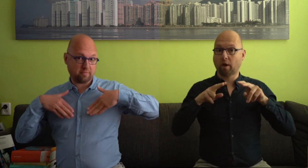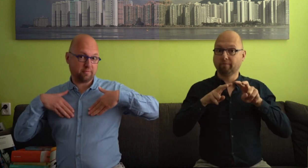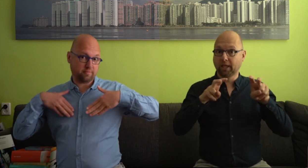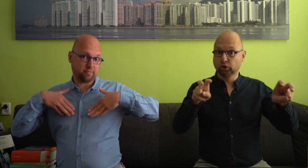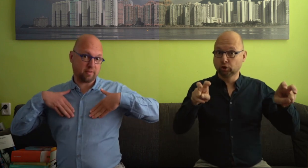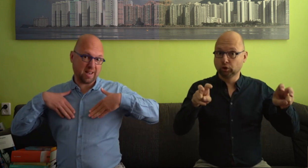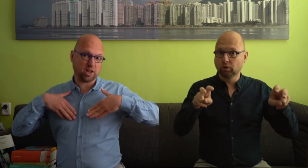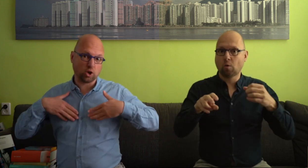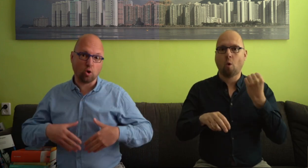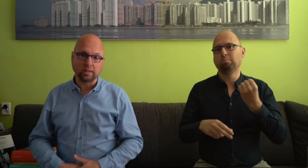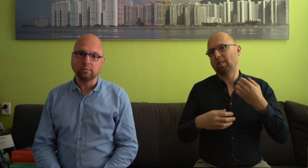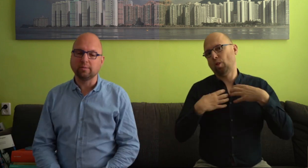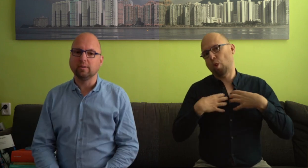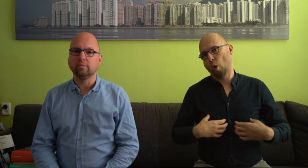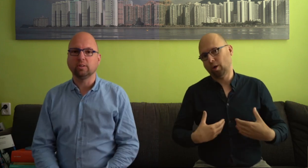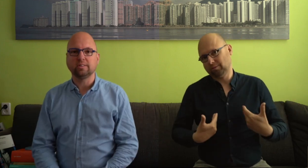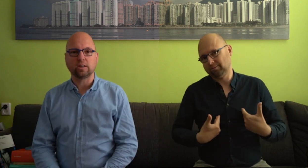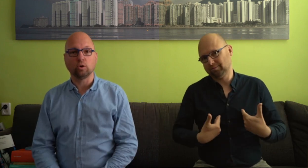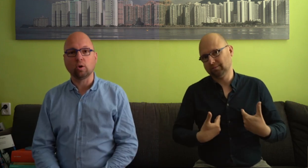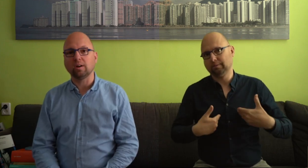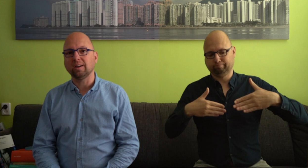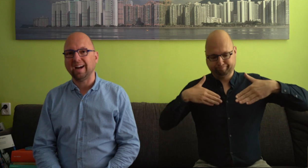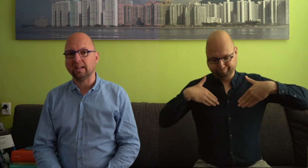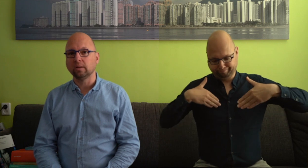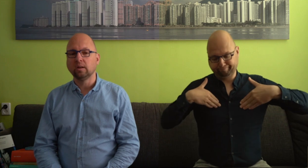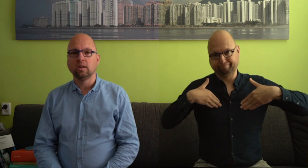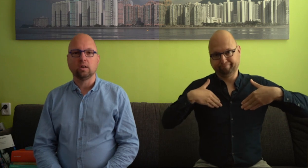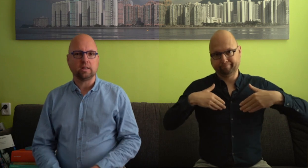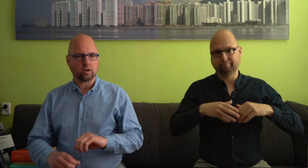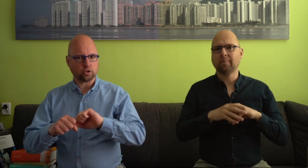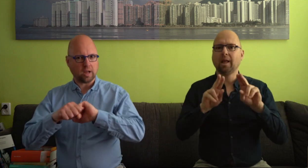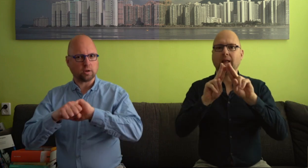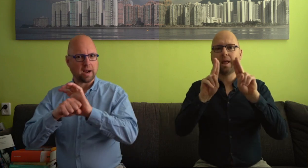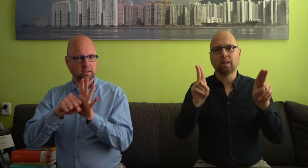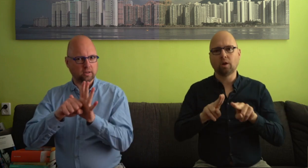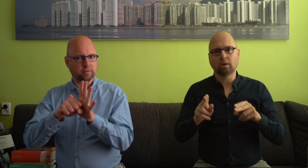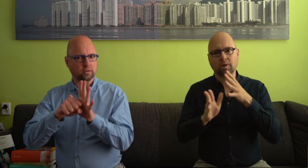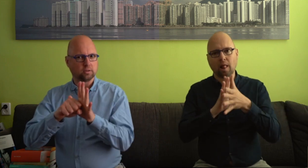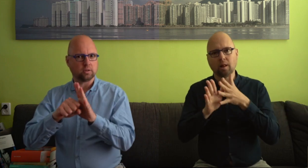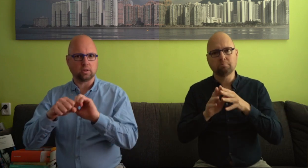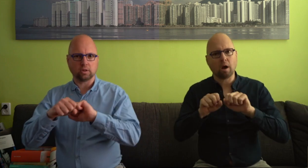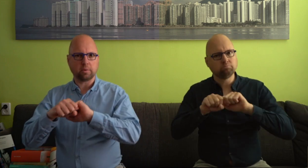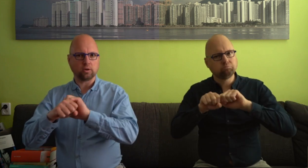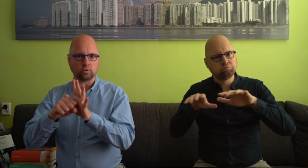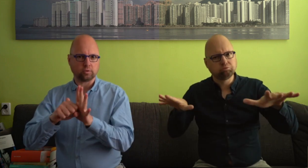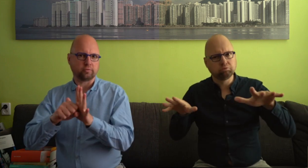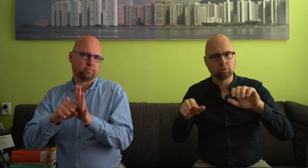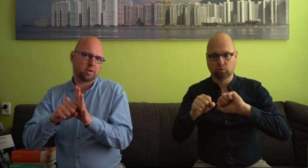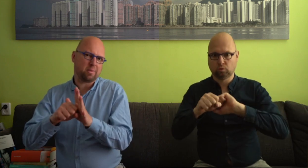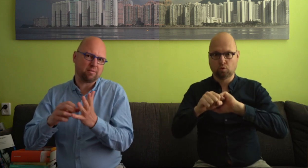Corona vanwege de longen. We tikken de longen aan. Een internationaal gebaar dat heel veel gebruikt wordt. Een gebaar